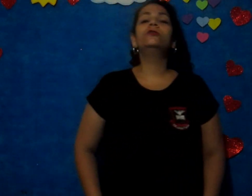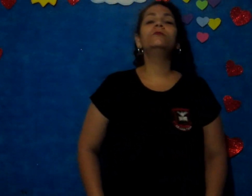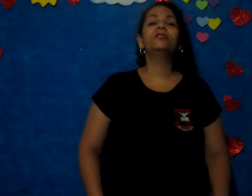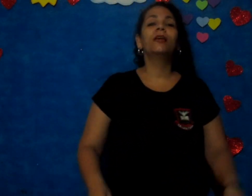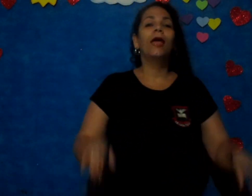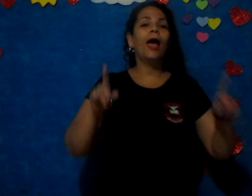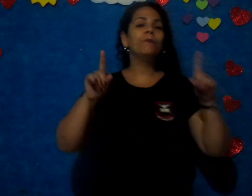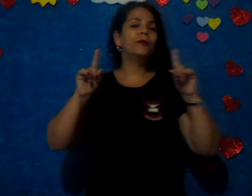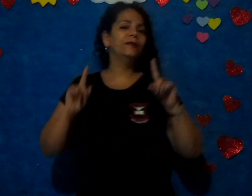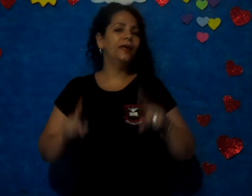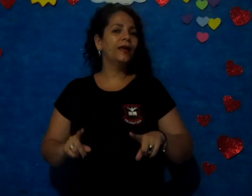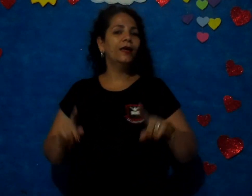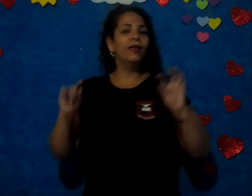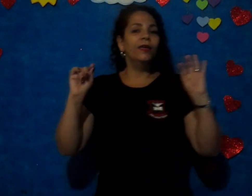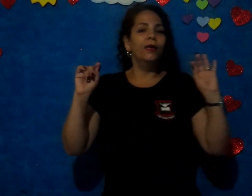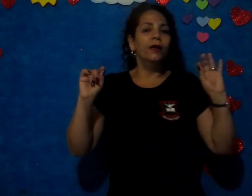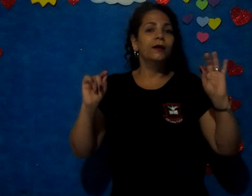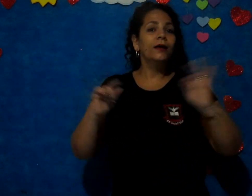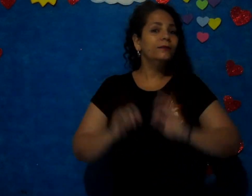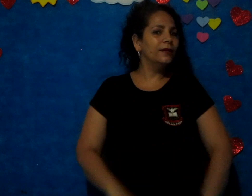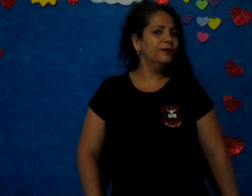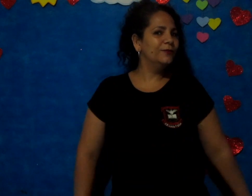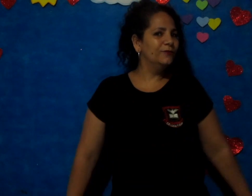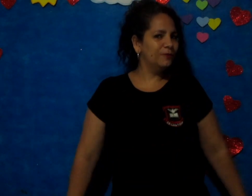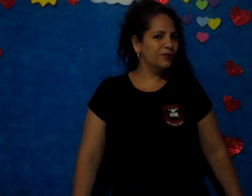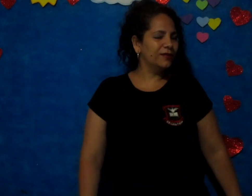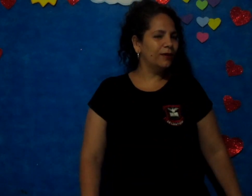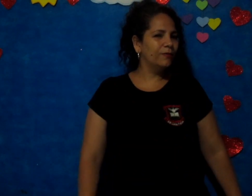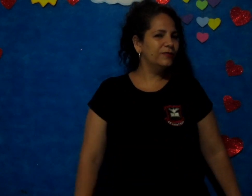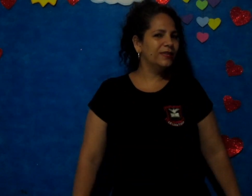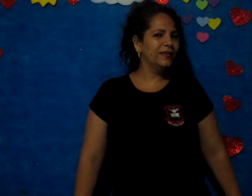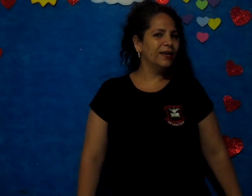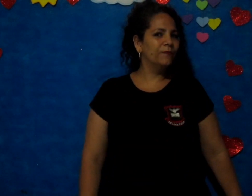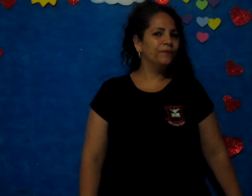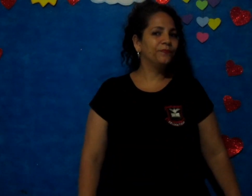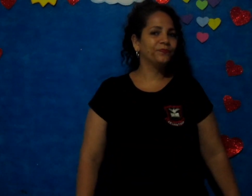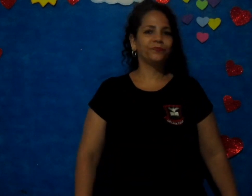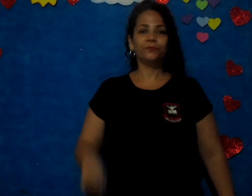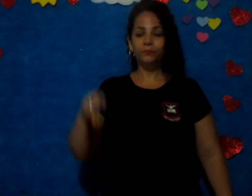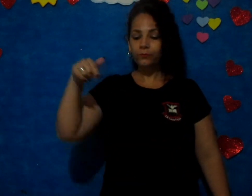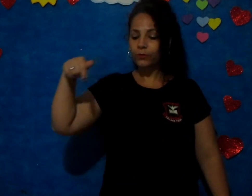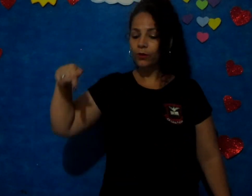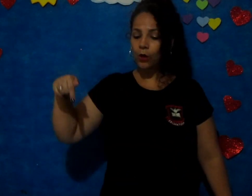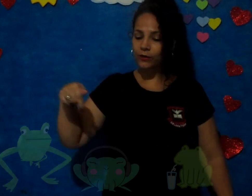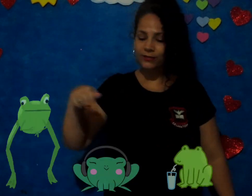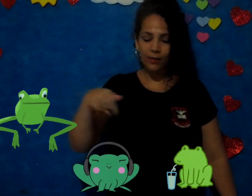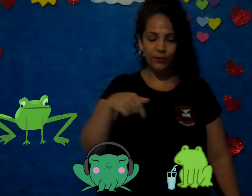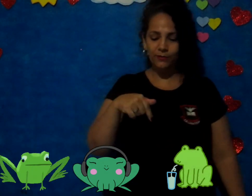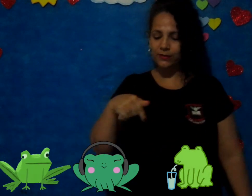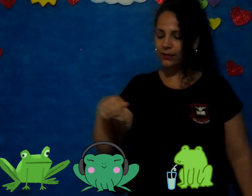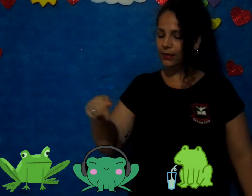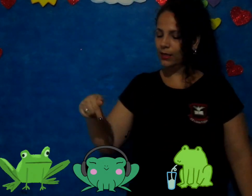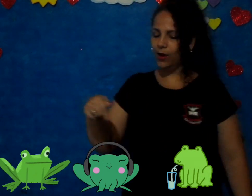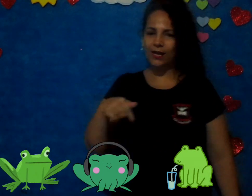vamos aprender cantando! Vamos cantar uma musiquinha? Olha os sapinhos aqui, olha!